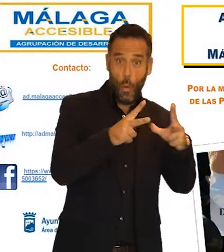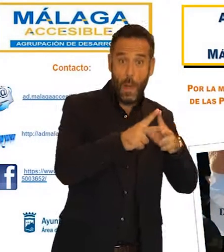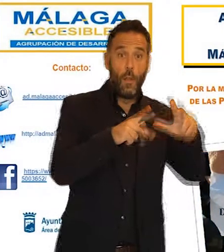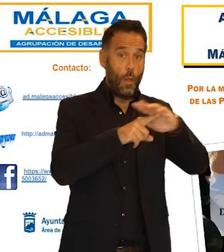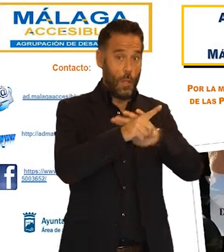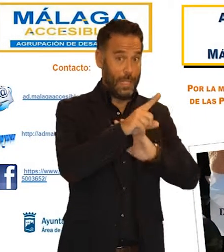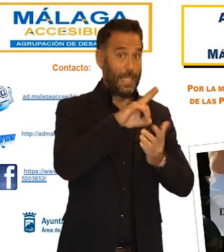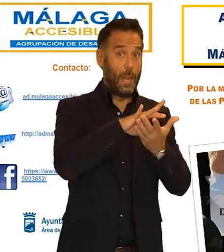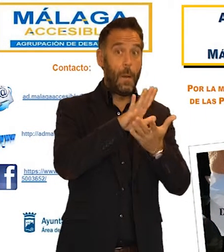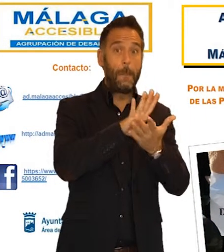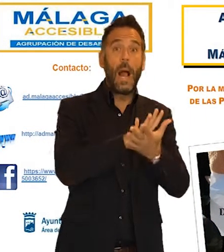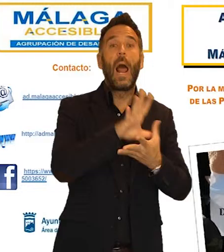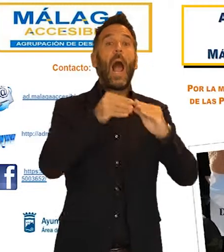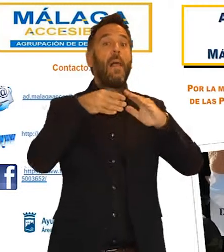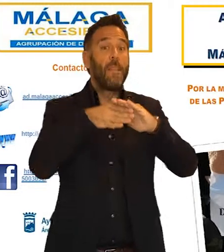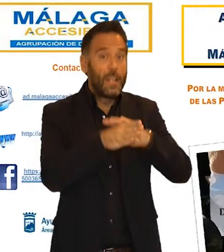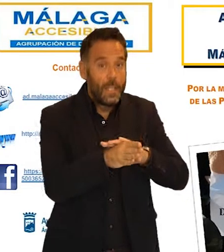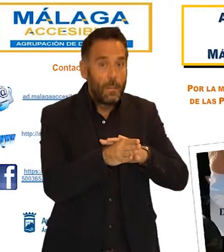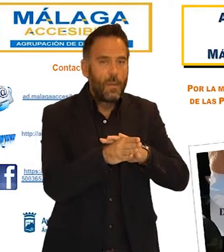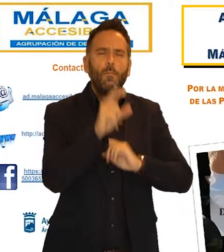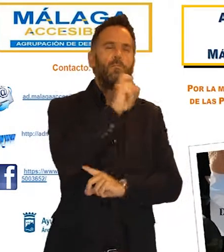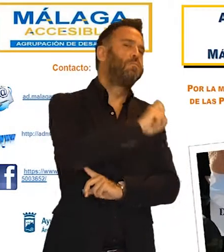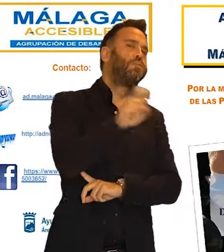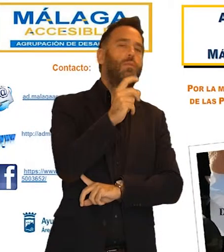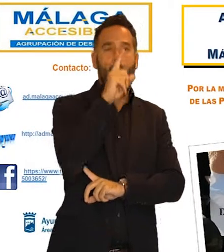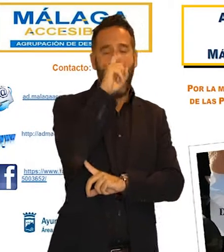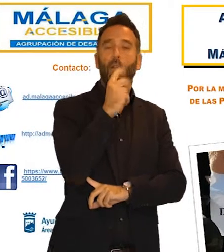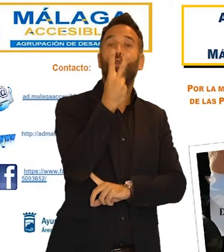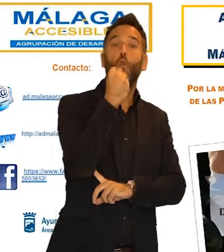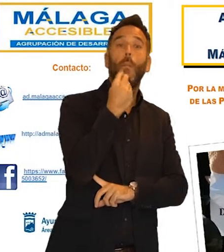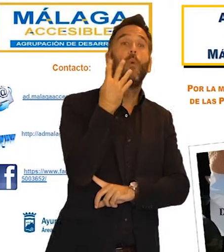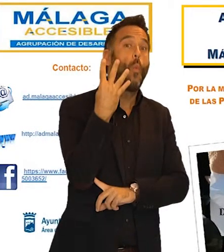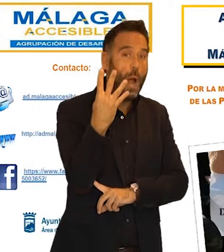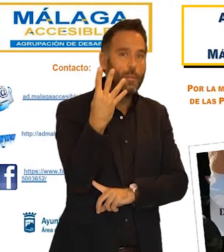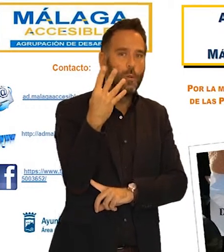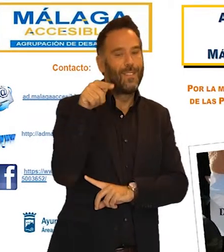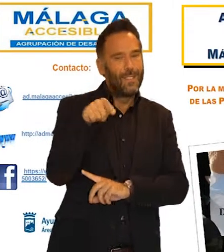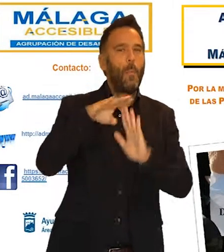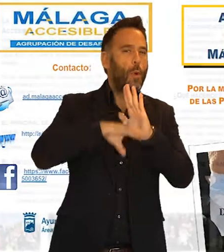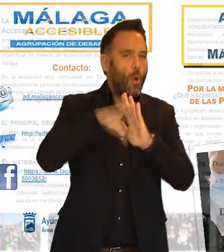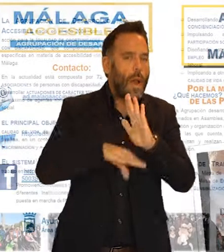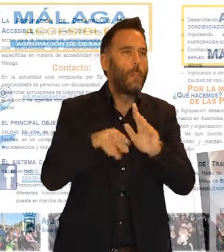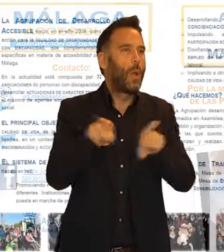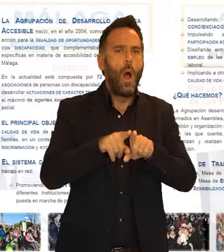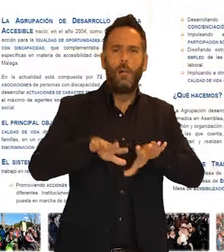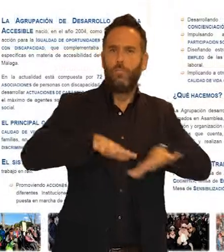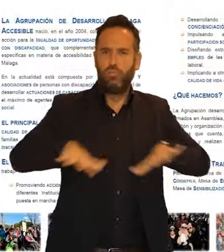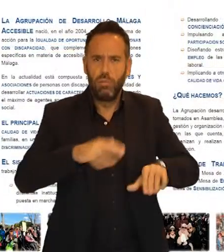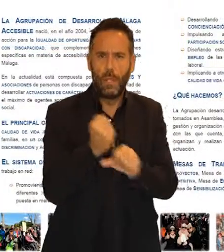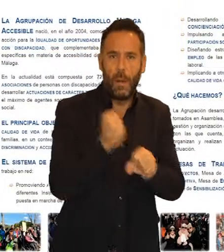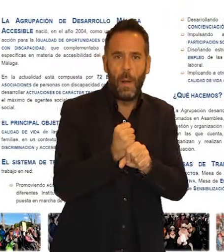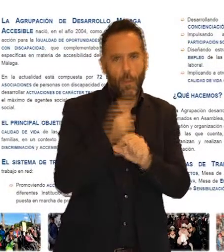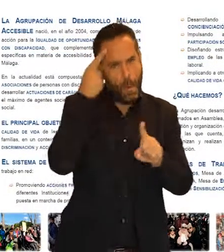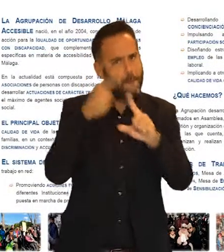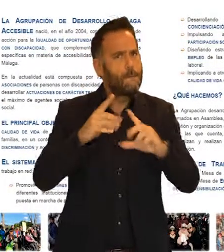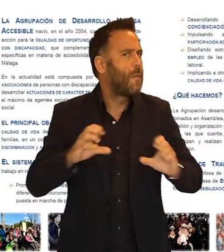La Agrupación de Desarrollo Málaga Accesible nació en el año 2004 como un programa de